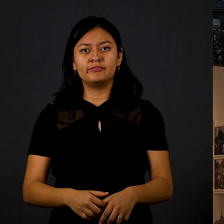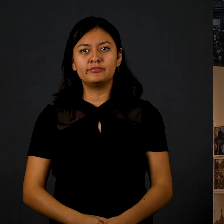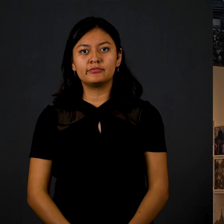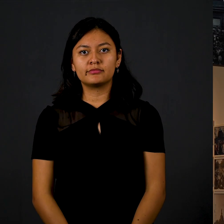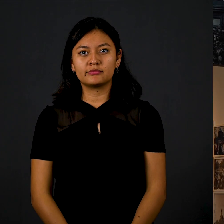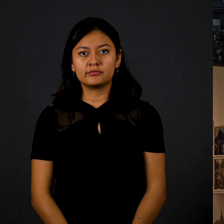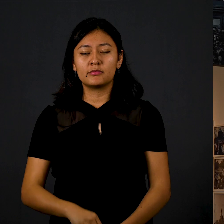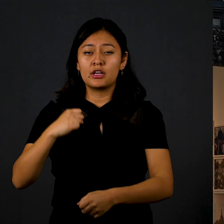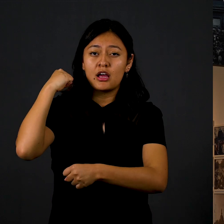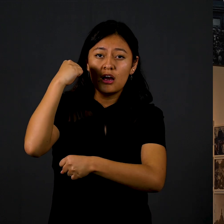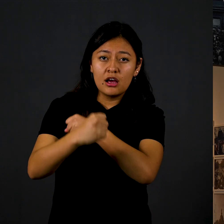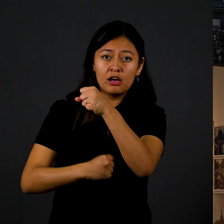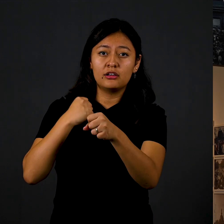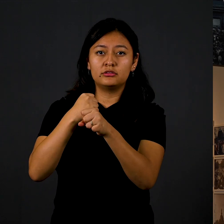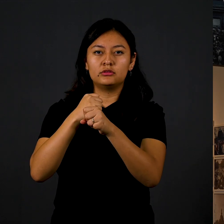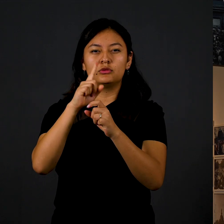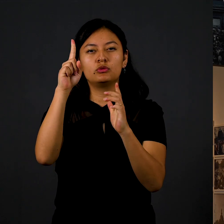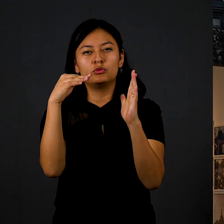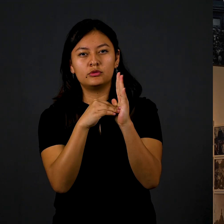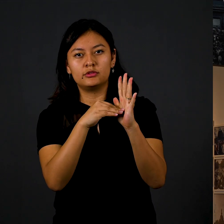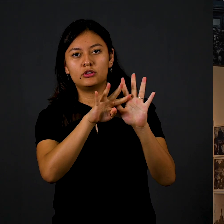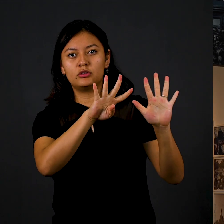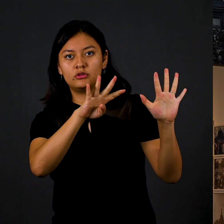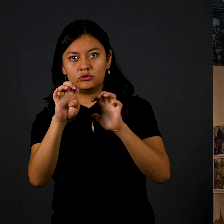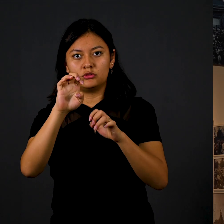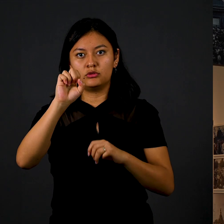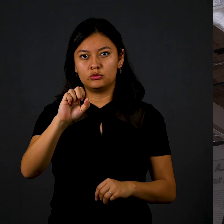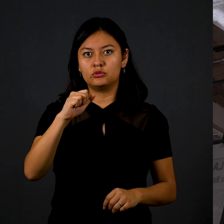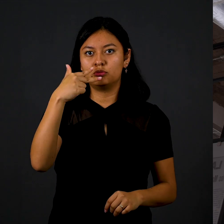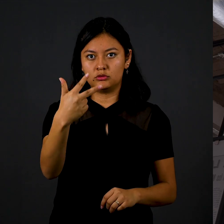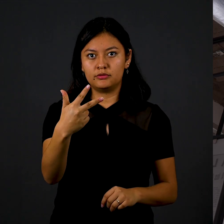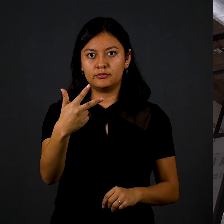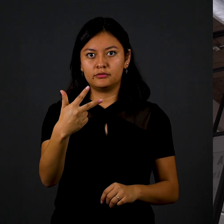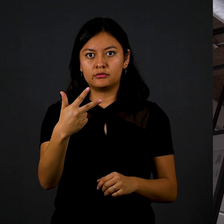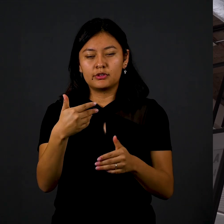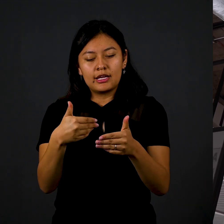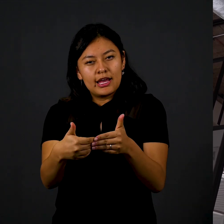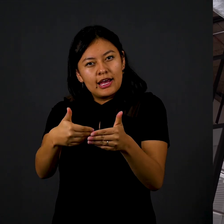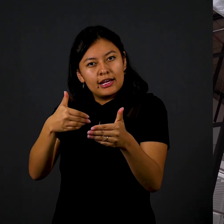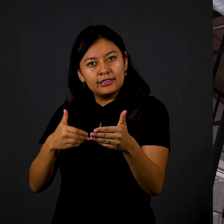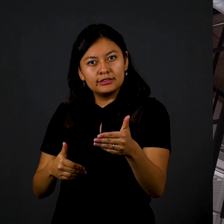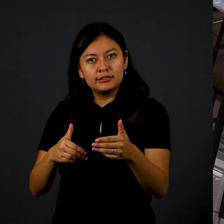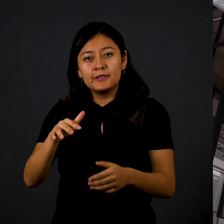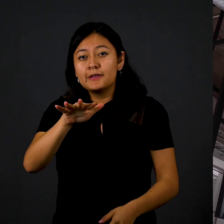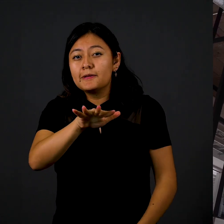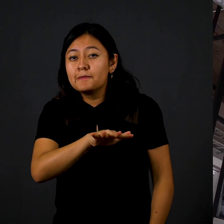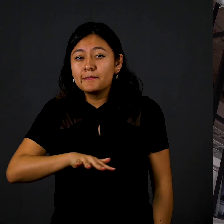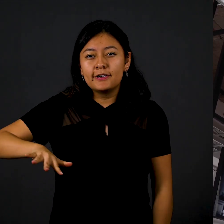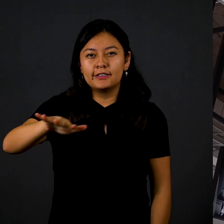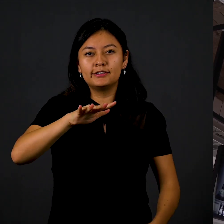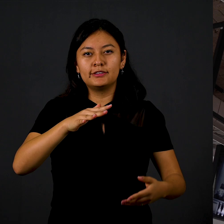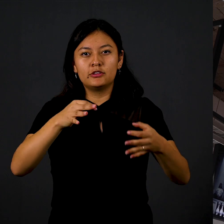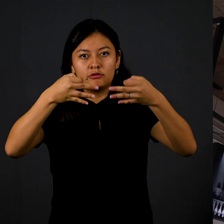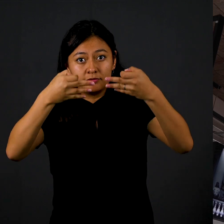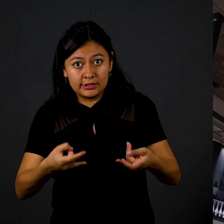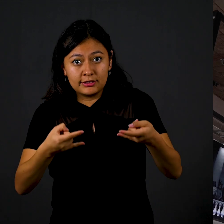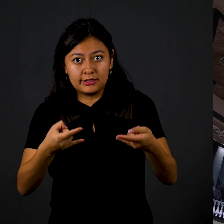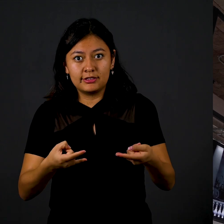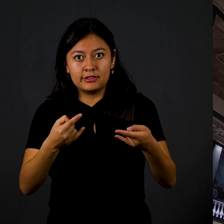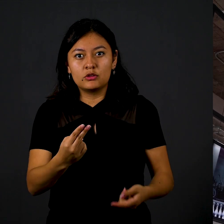Hasta antes del 68, el zócalo capitalino era un espacio exclusivo del presidente para sus concentraciones